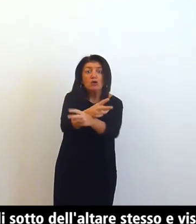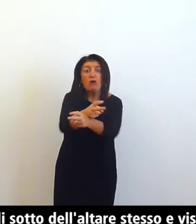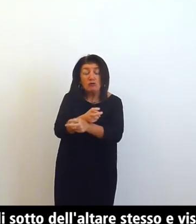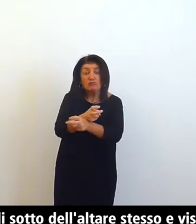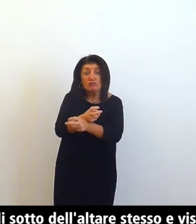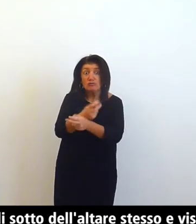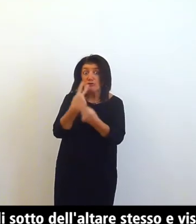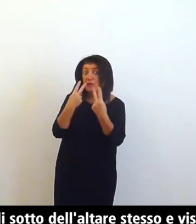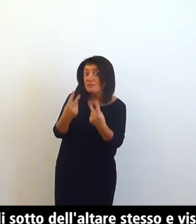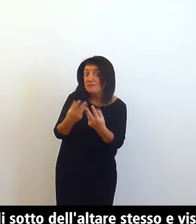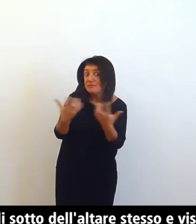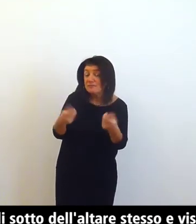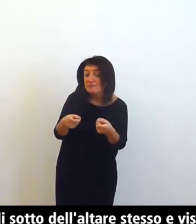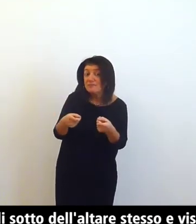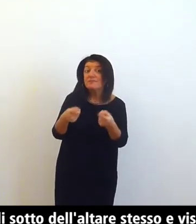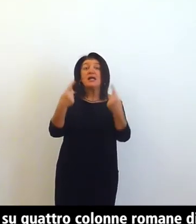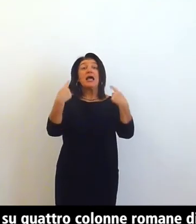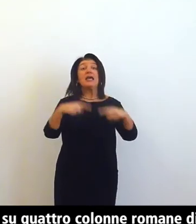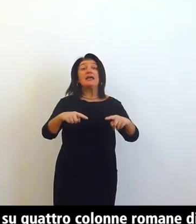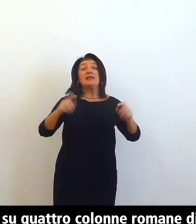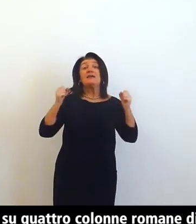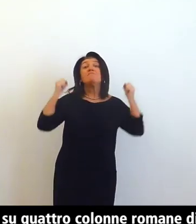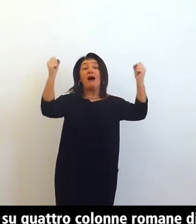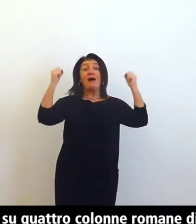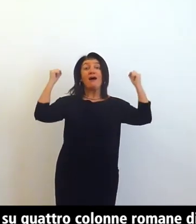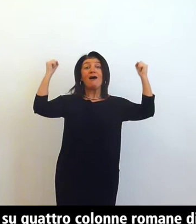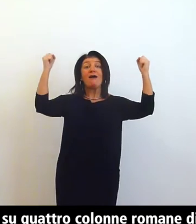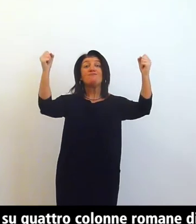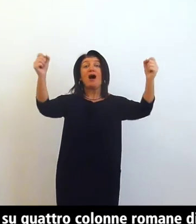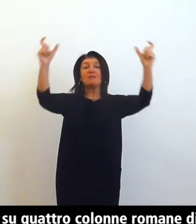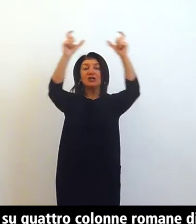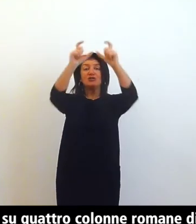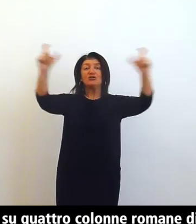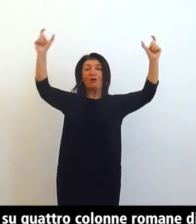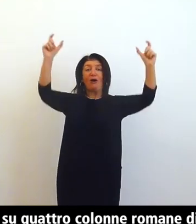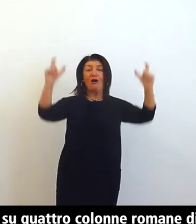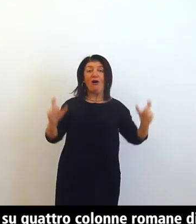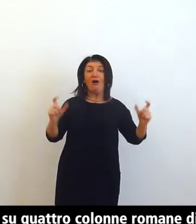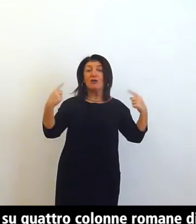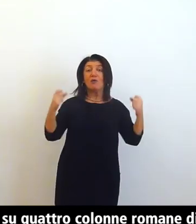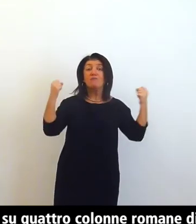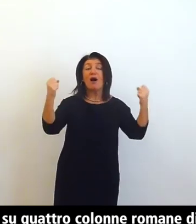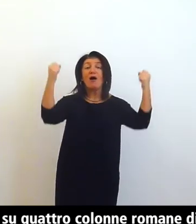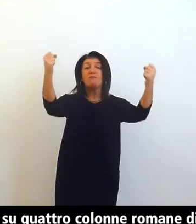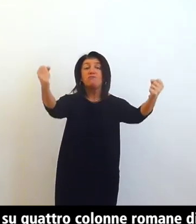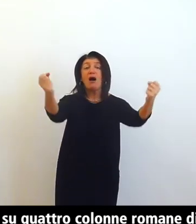il ciborio poggia su quattro colonne romane di porfido rosso reimpiego di materiali di